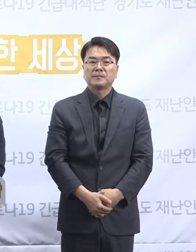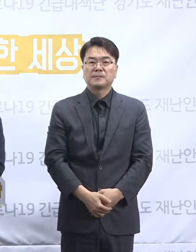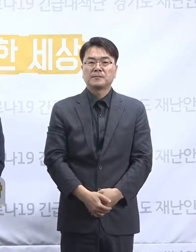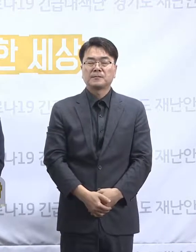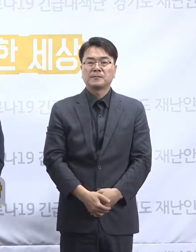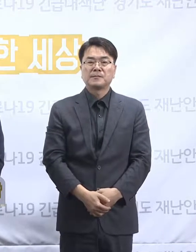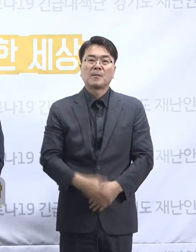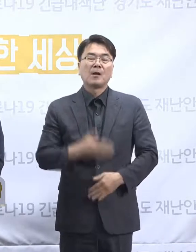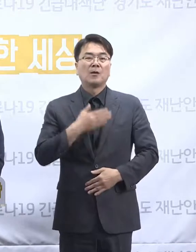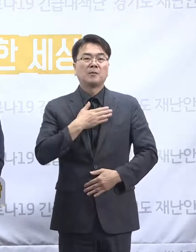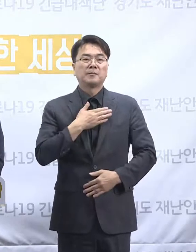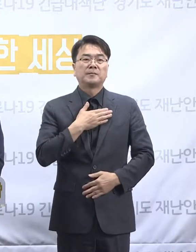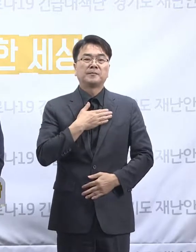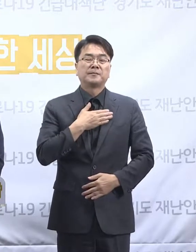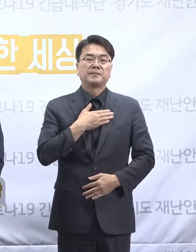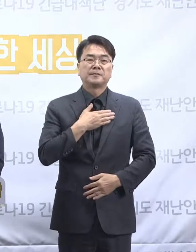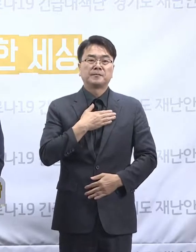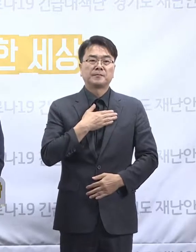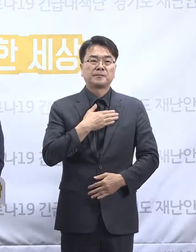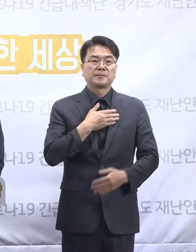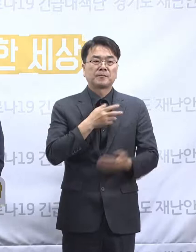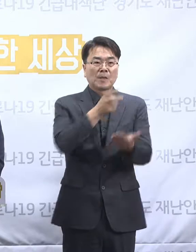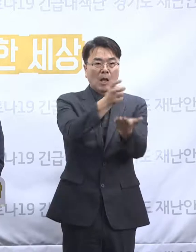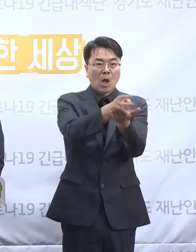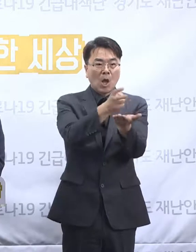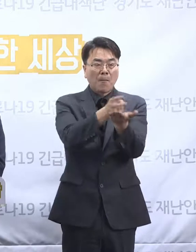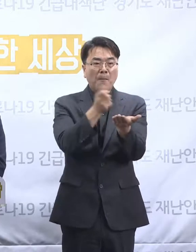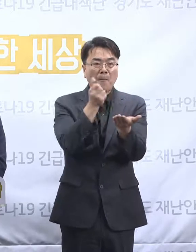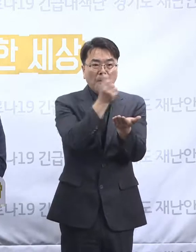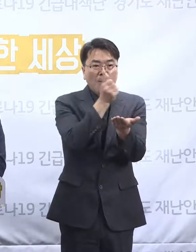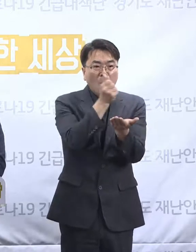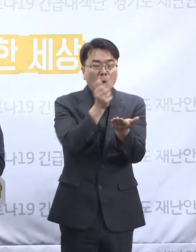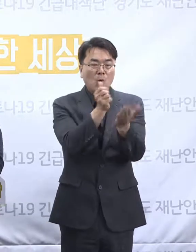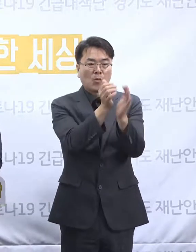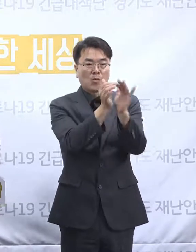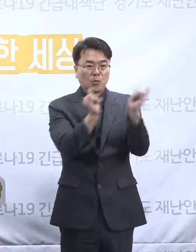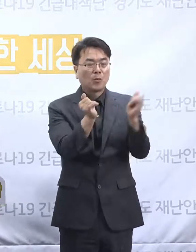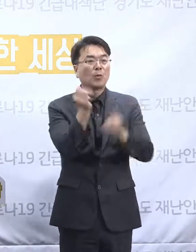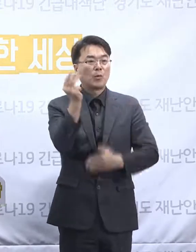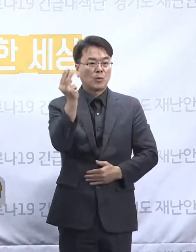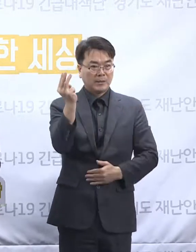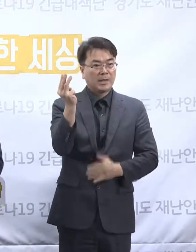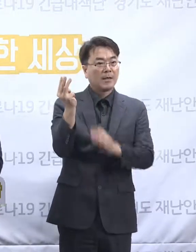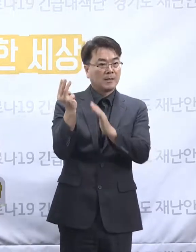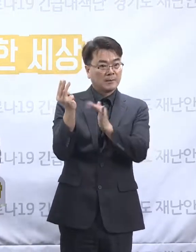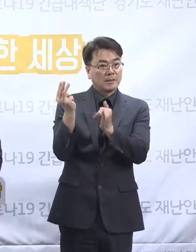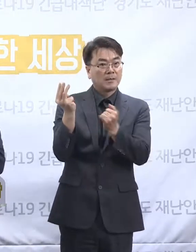일단 저희들은 변호사가 세 분 정도